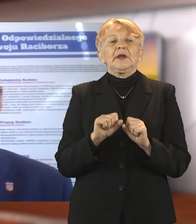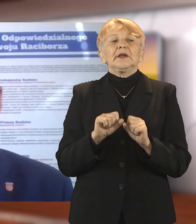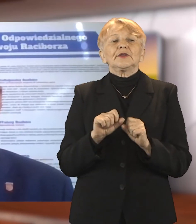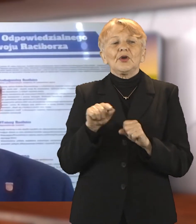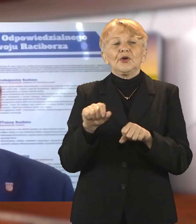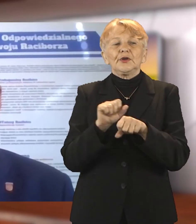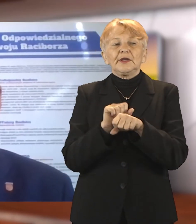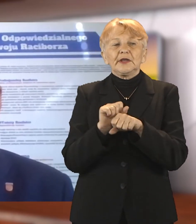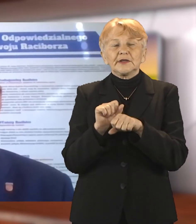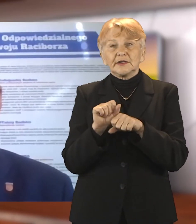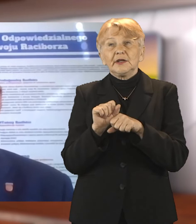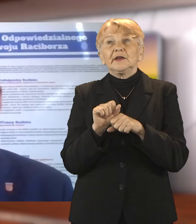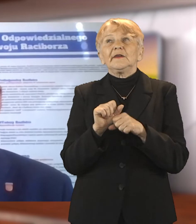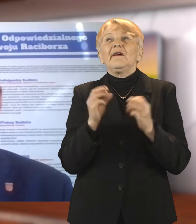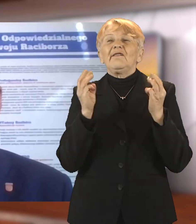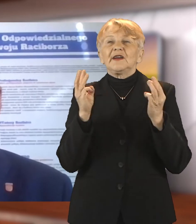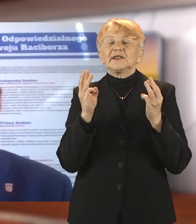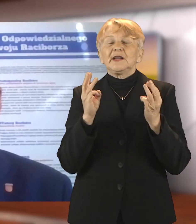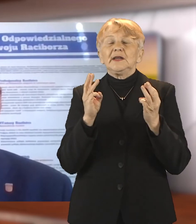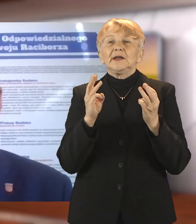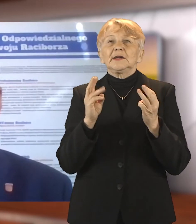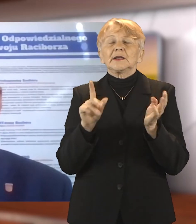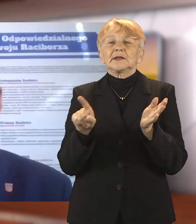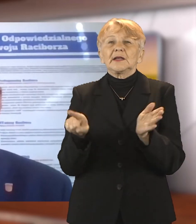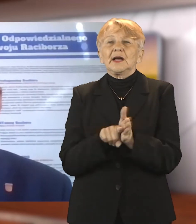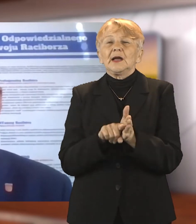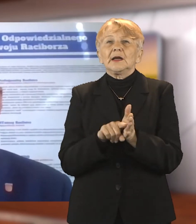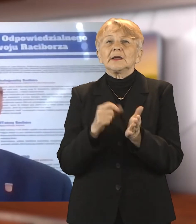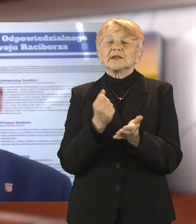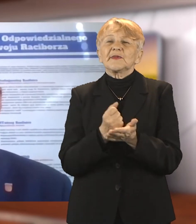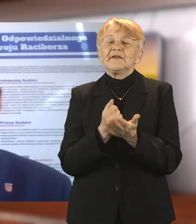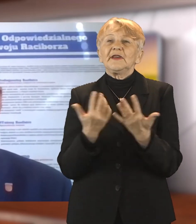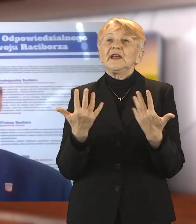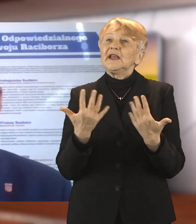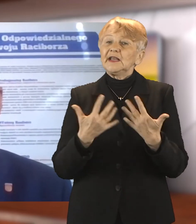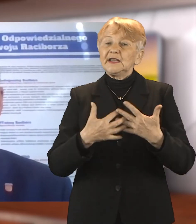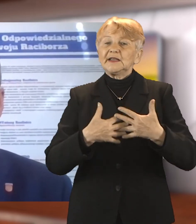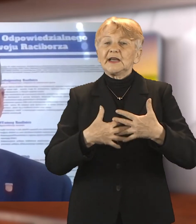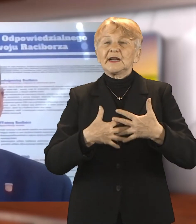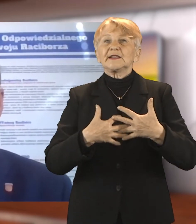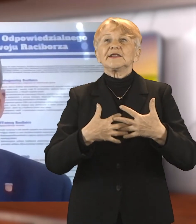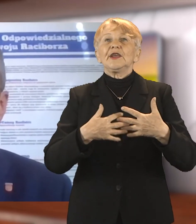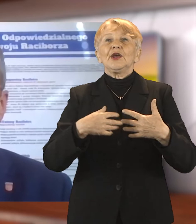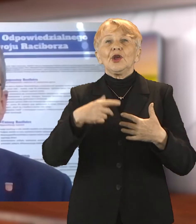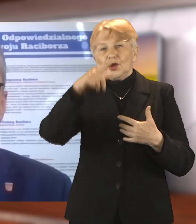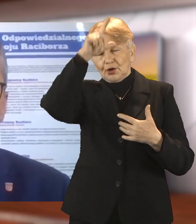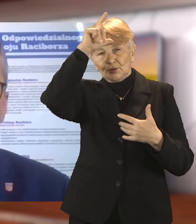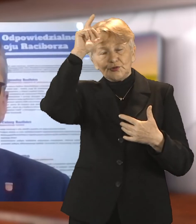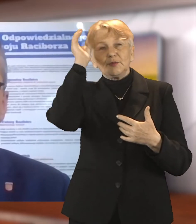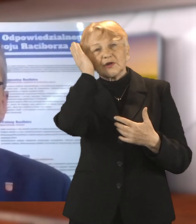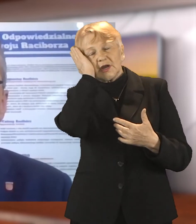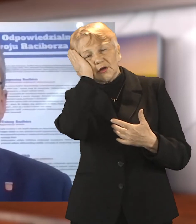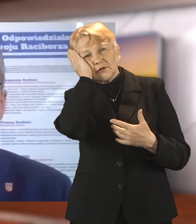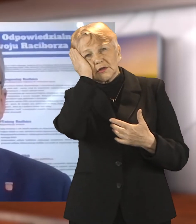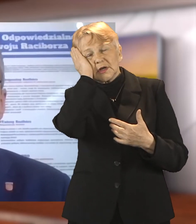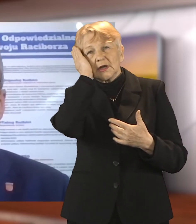odpowiedź na integrację mieszkańców ze szczególnymi potrzebami. Tutaj taki wskaźnik wzrastał o 147%